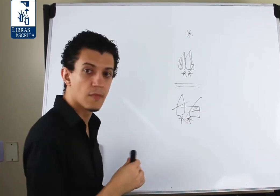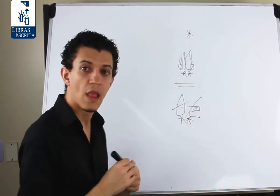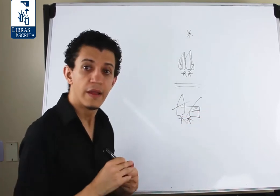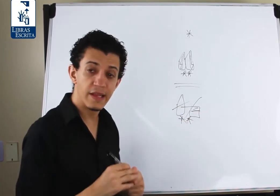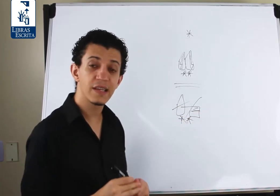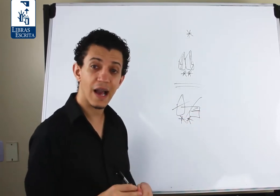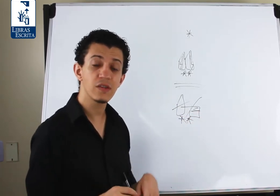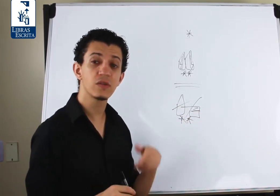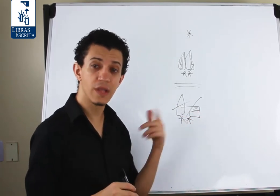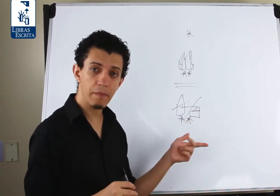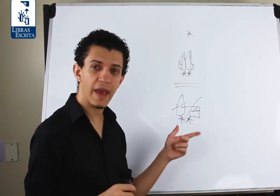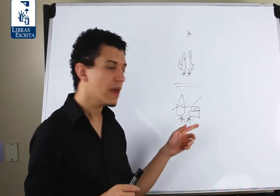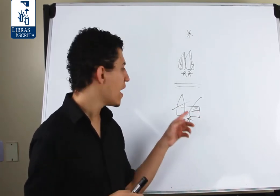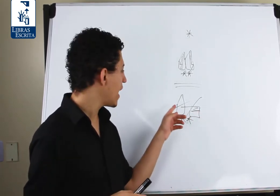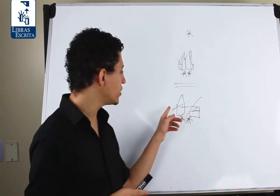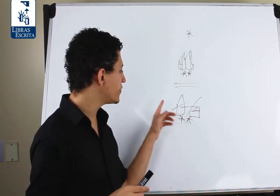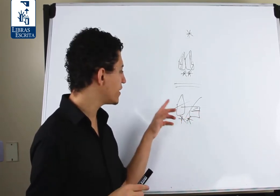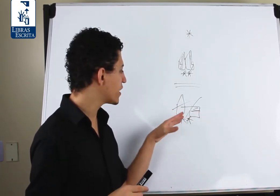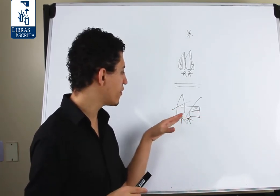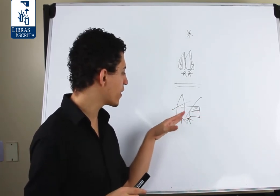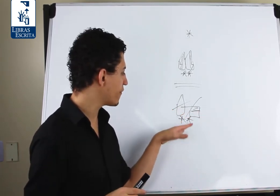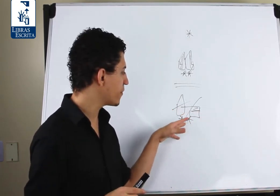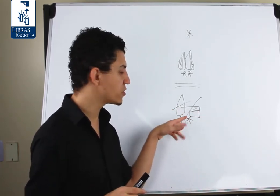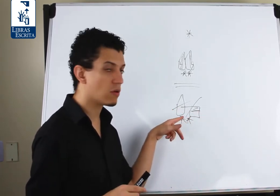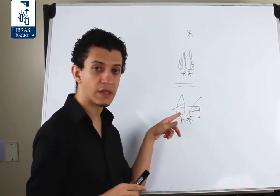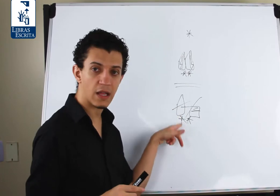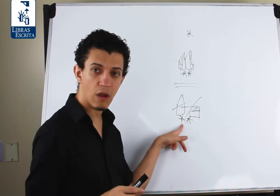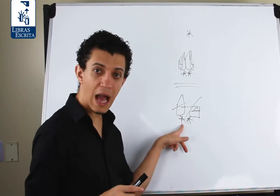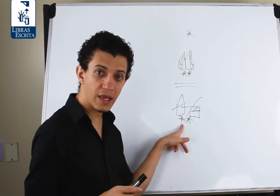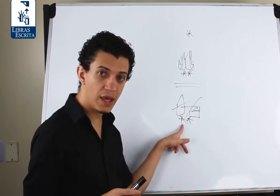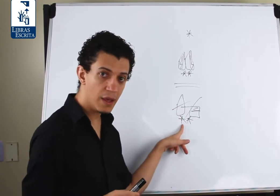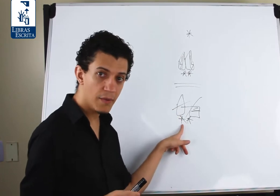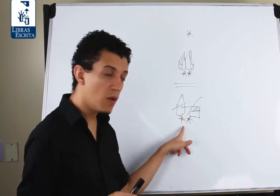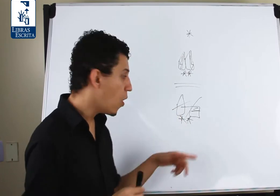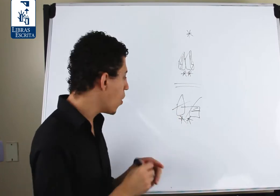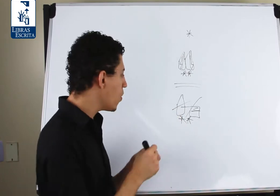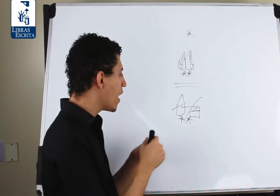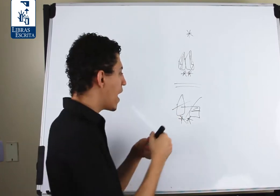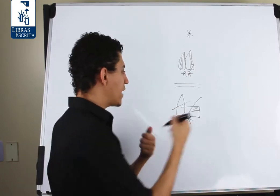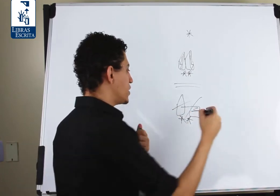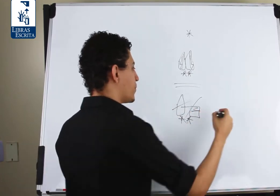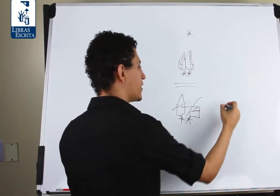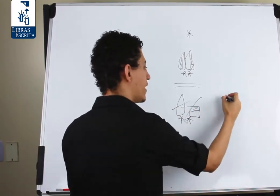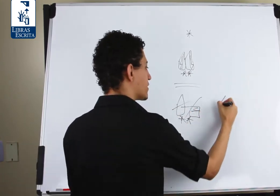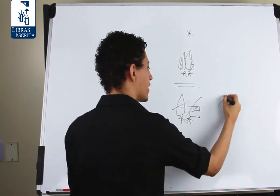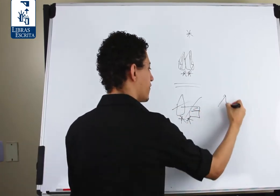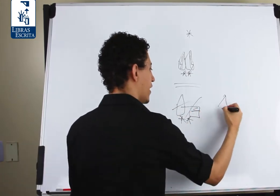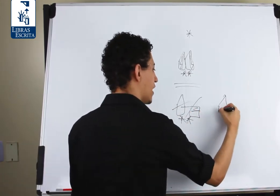Nesse caso também, a gente vai escrever o grafêmo de contato aqui, ou a gente poderia escrever ele...